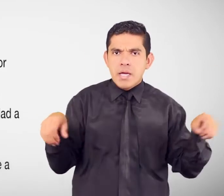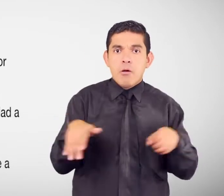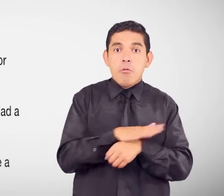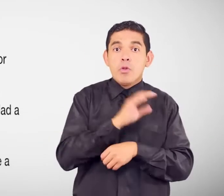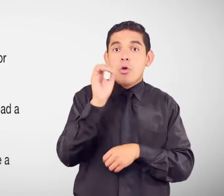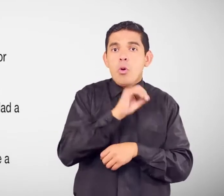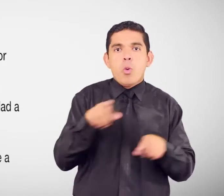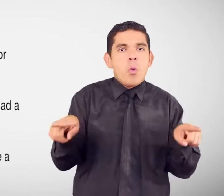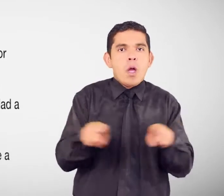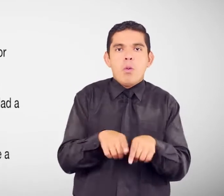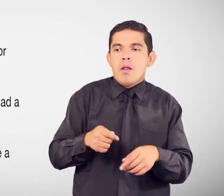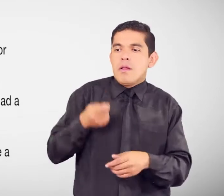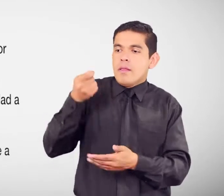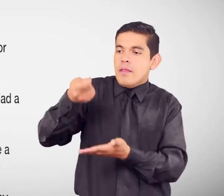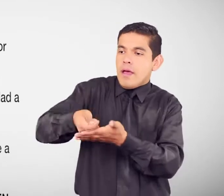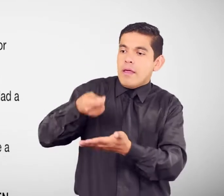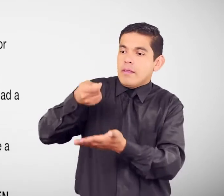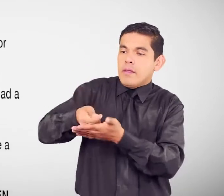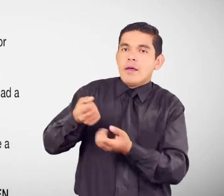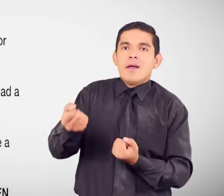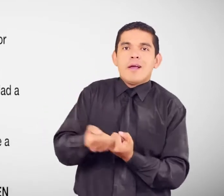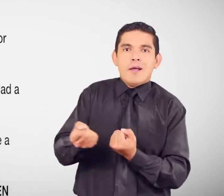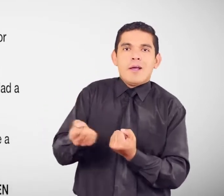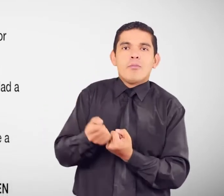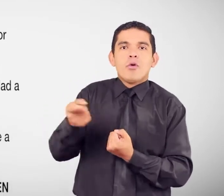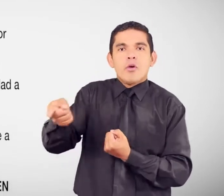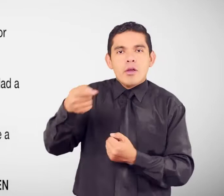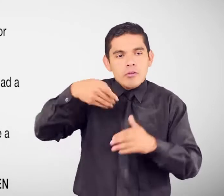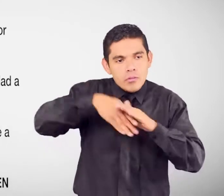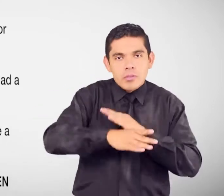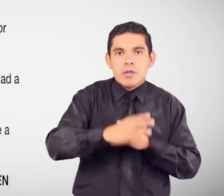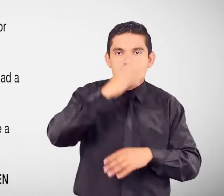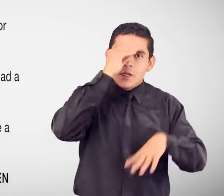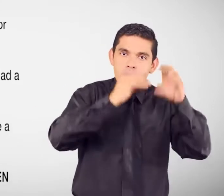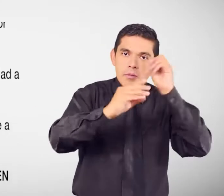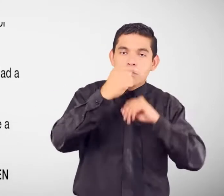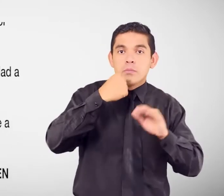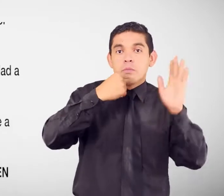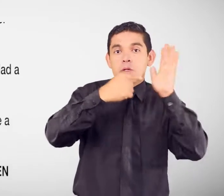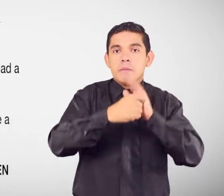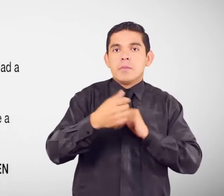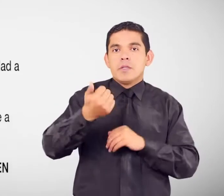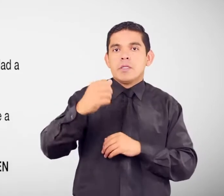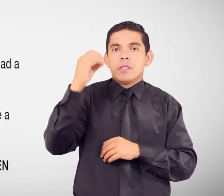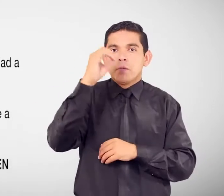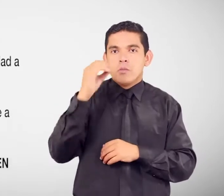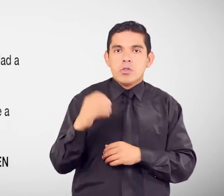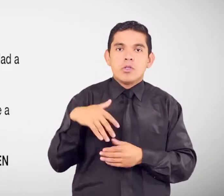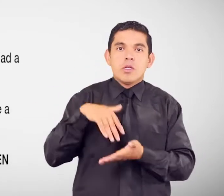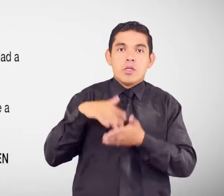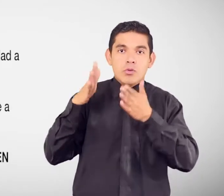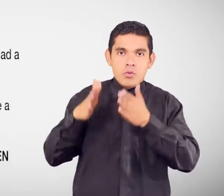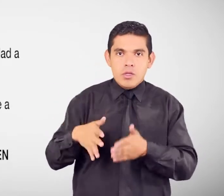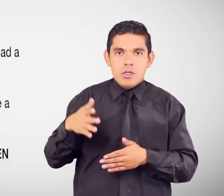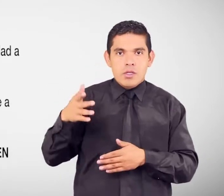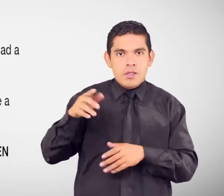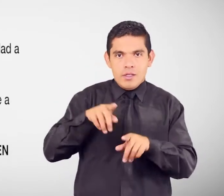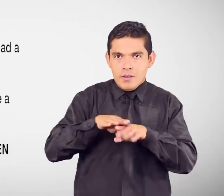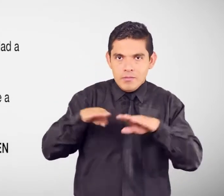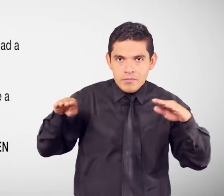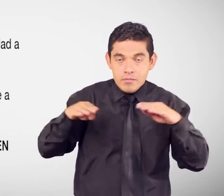Que apoyen a su escolaridad A por lo menos el 10% de estudiantes regulares Dentro de este porcentaje